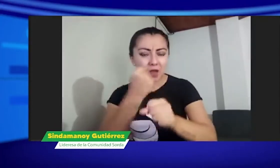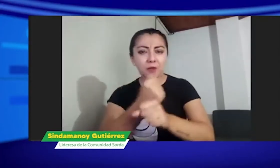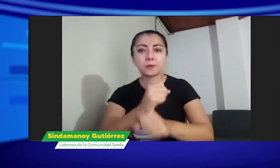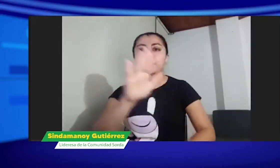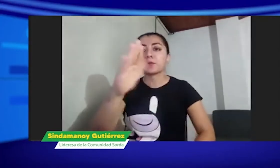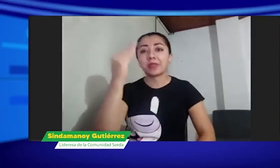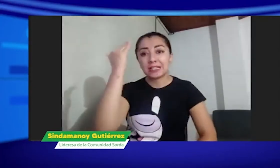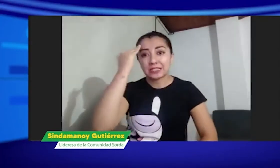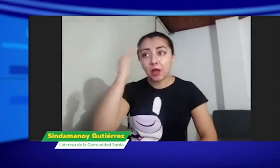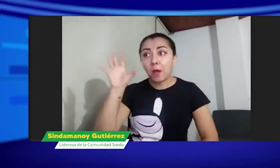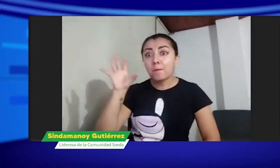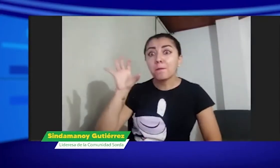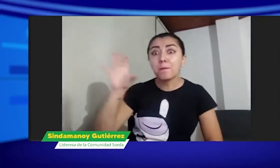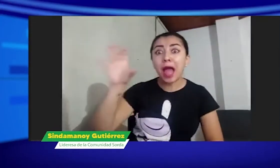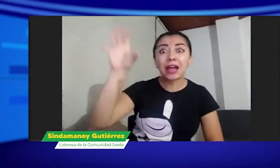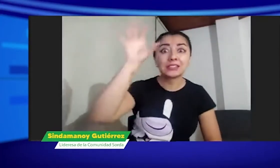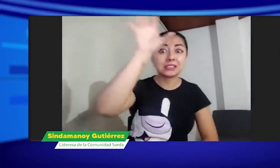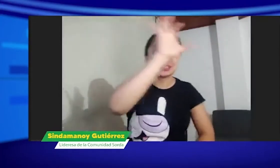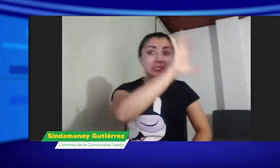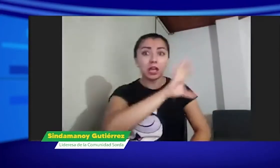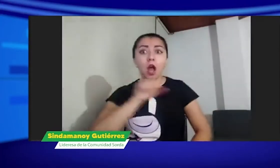reformada esta ley y nosotros podamos seguir trabajando.